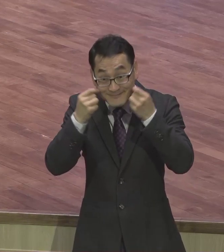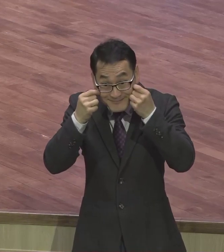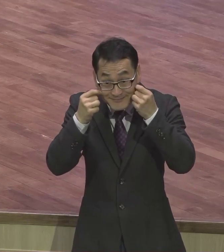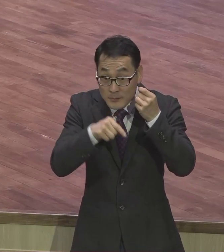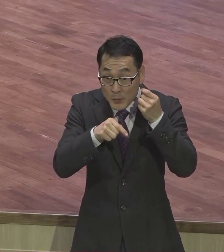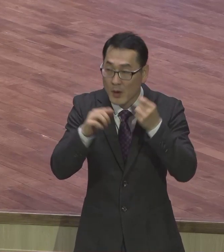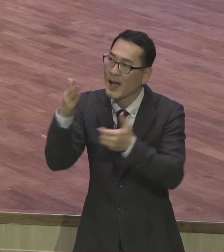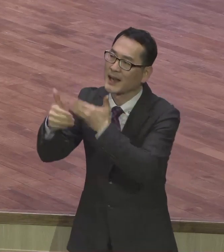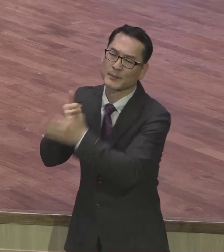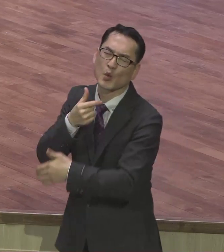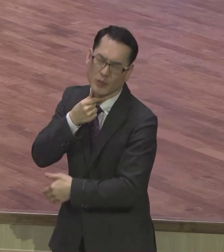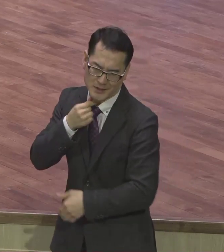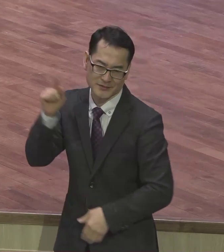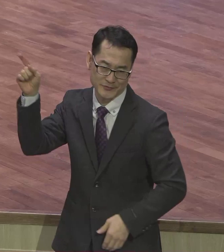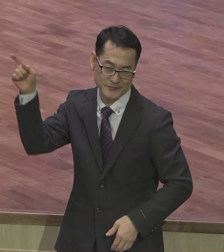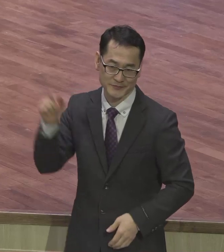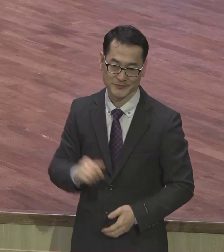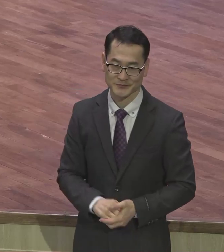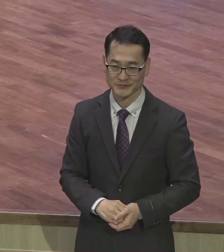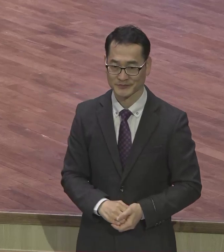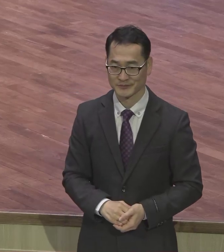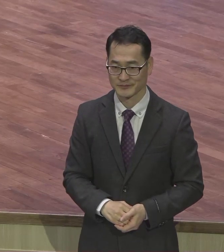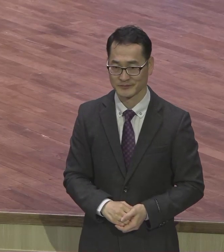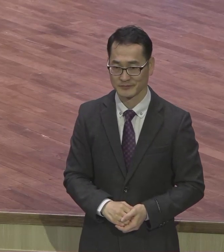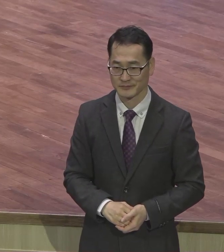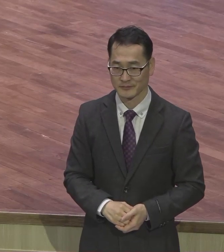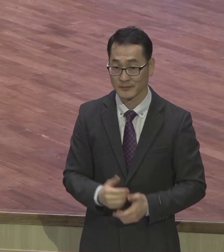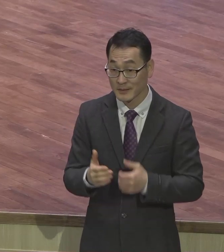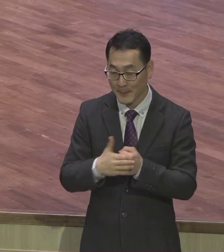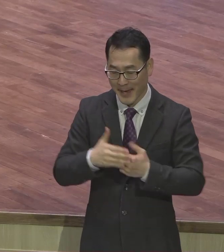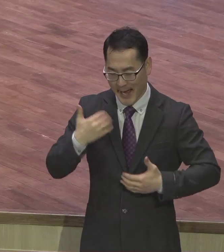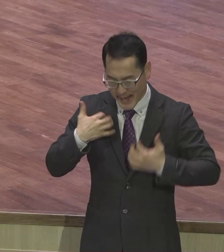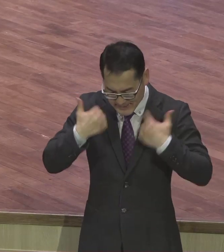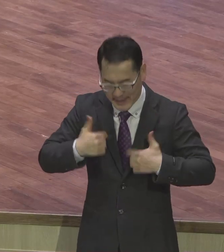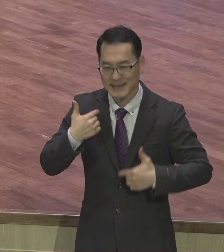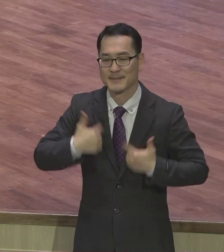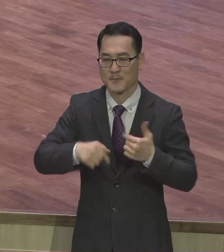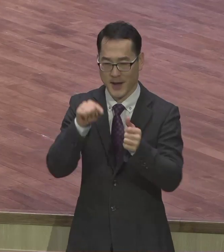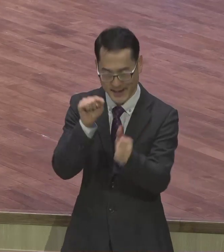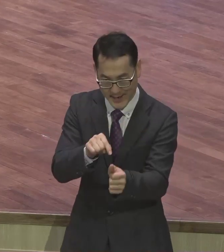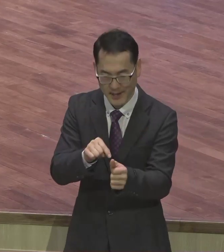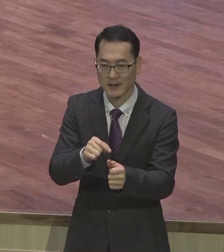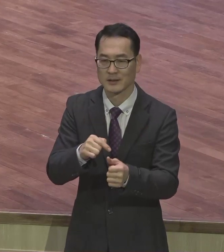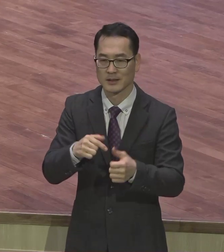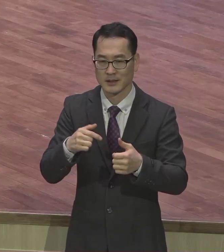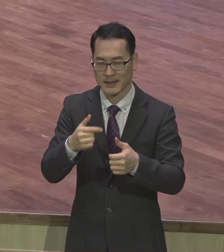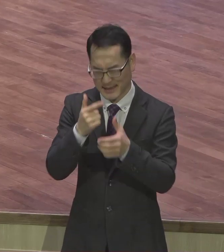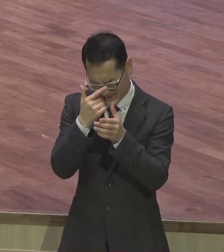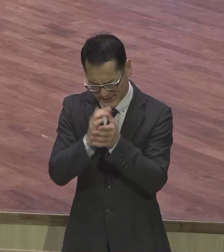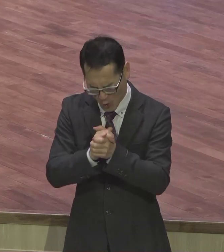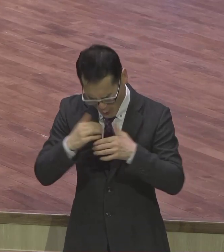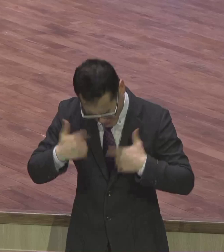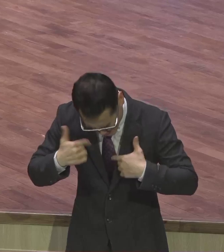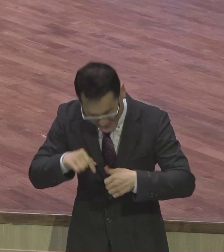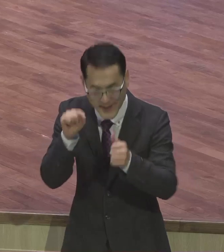그래서요 항상 기뻐하고 기도하는 것이 24시 이게 무슨 말이야 하나님과 소통이요